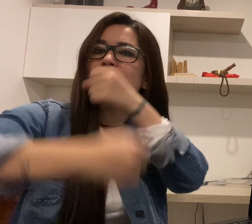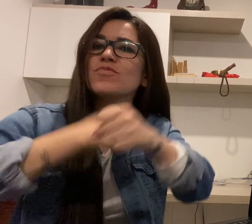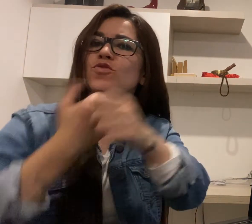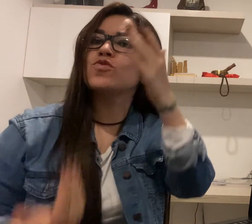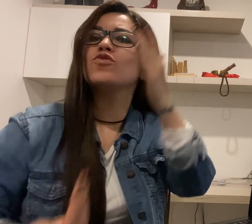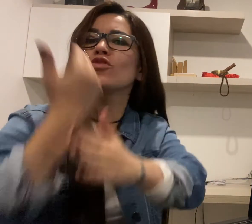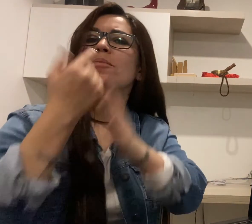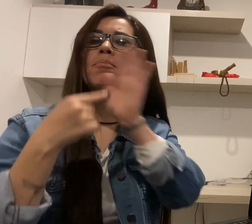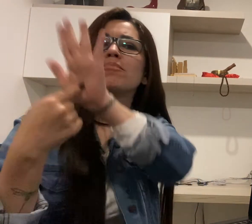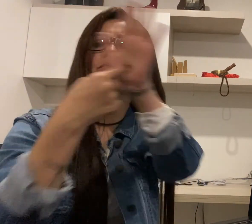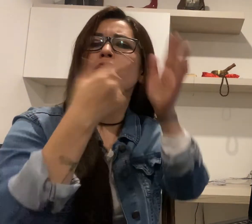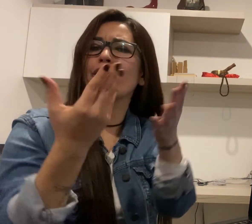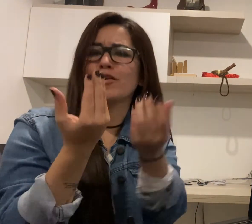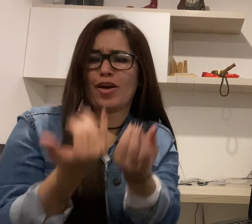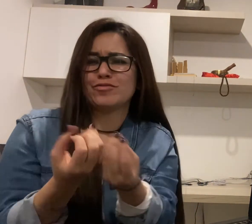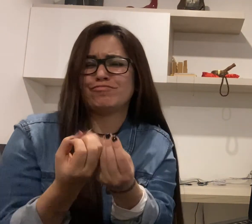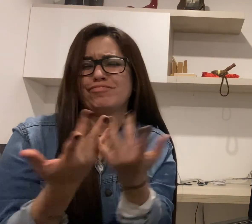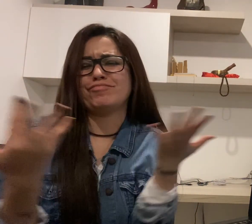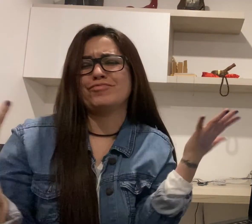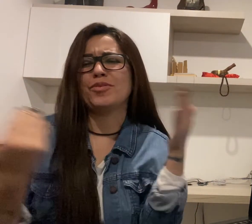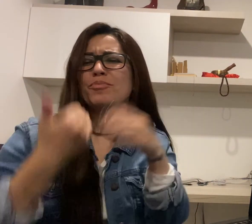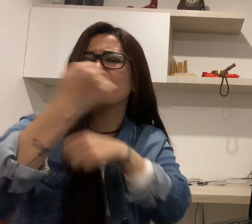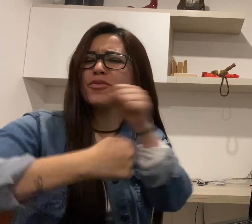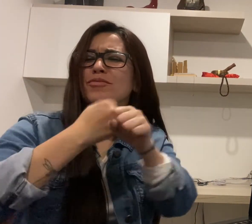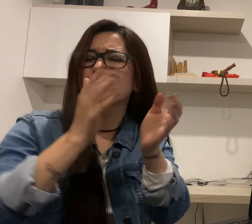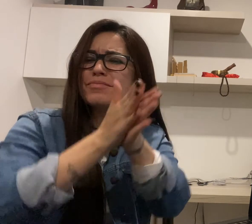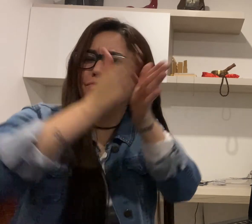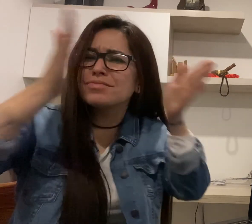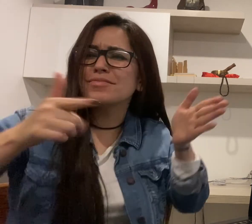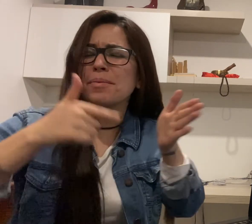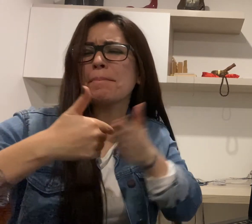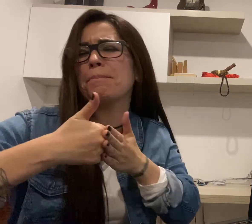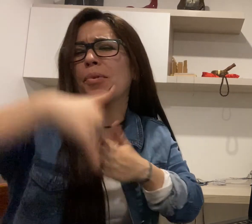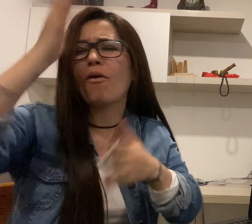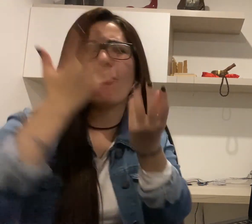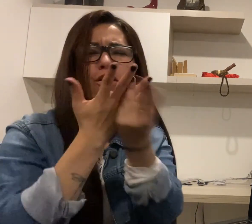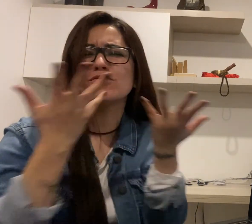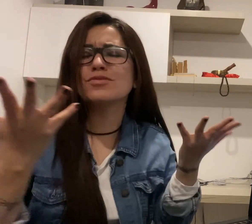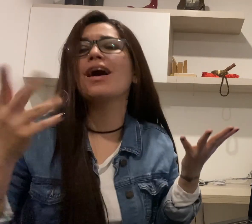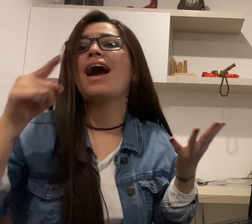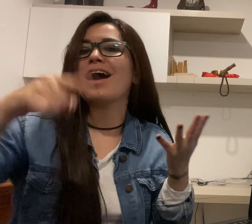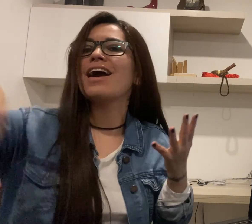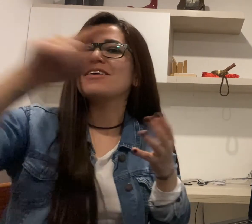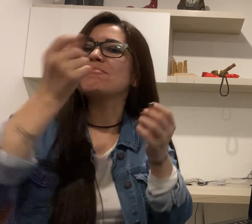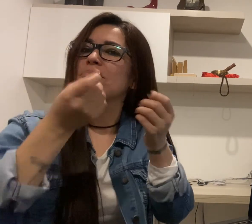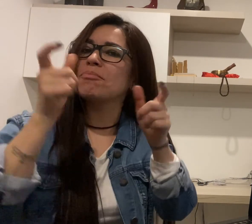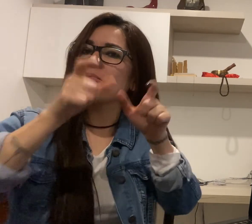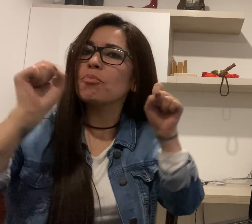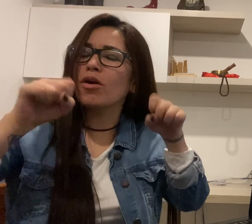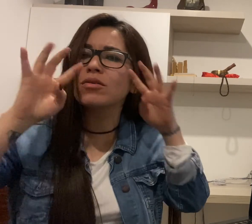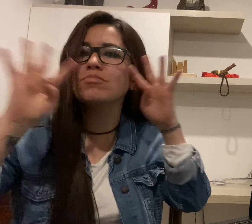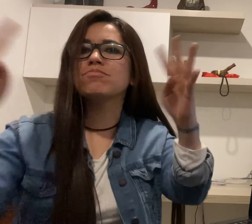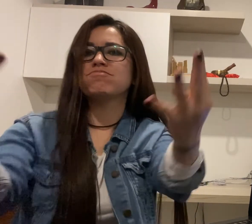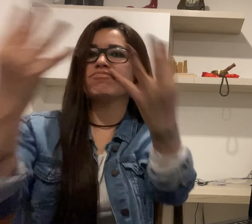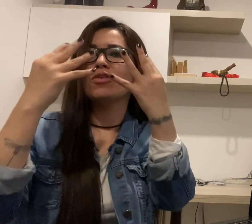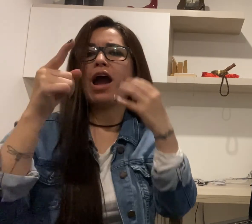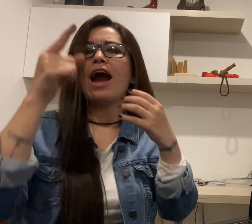estudiantes en formación, de poder conocer estos movimientos, entenderlos, entender que tienen un